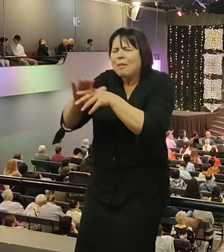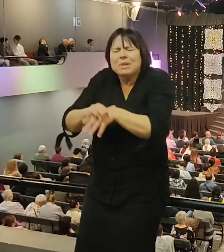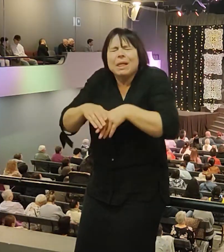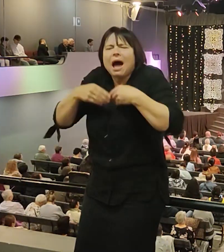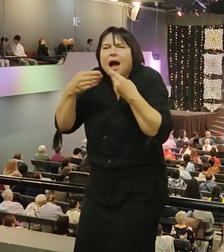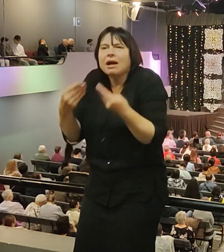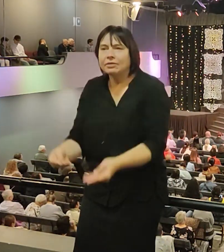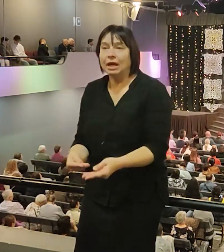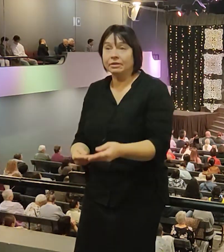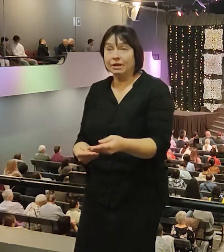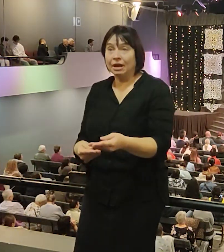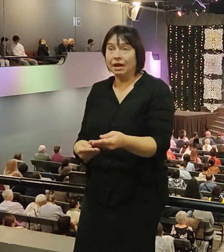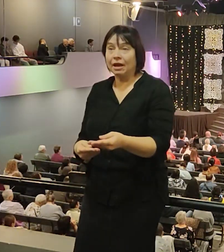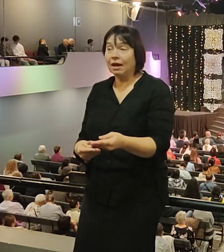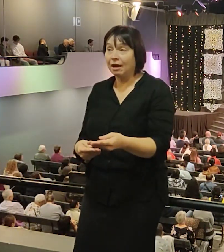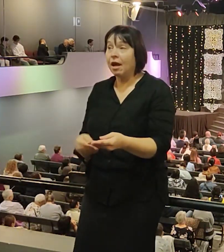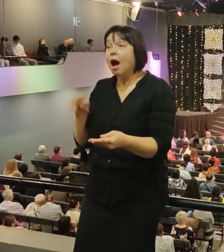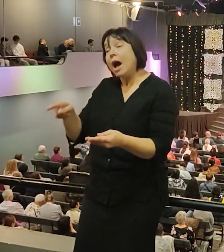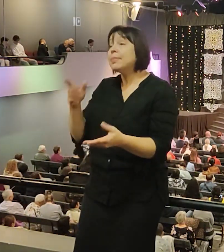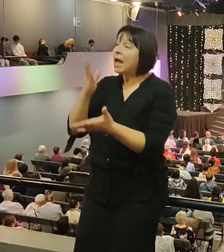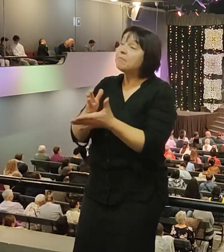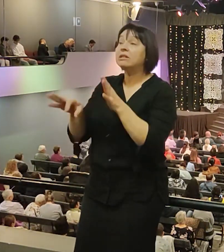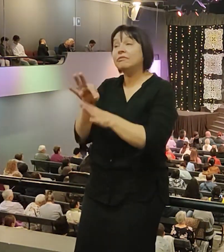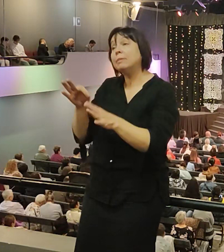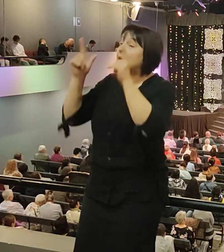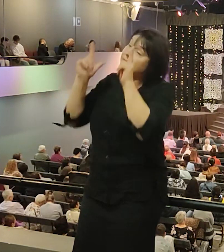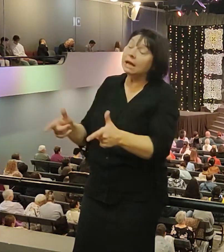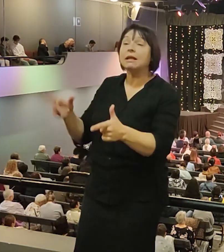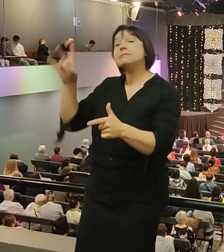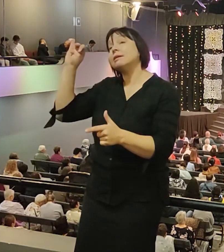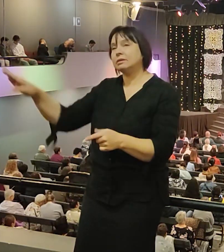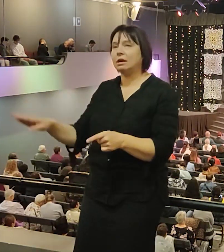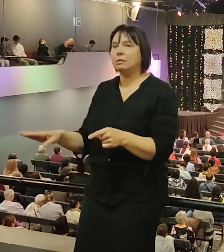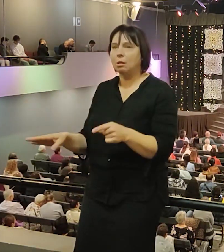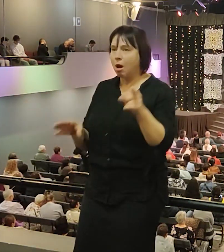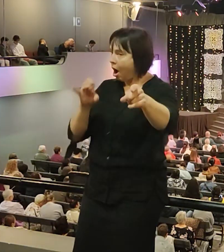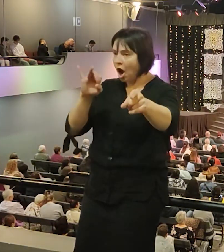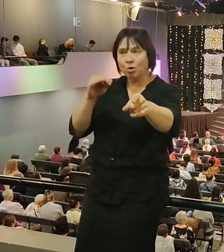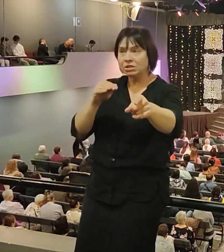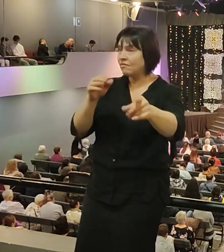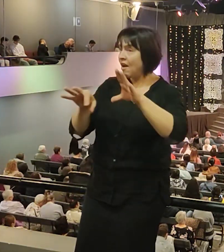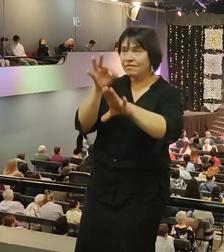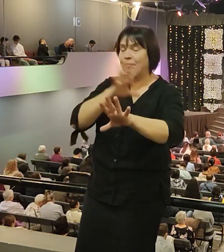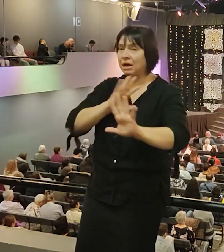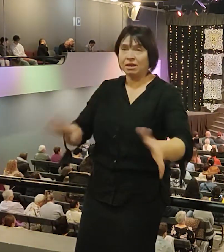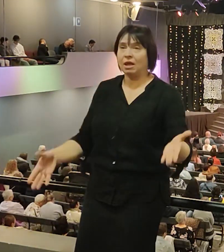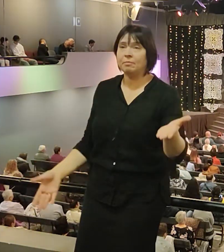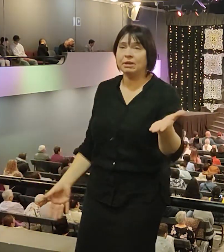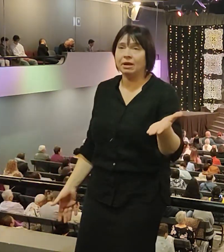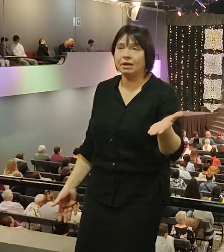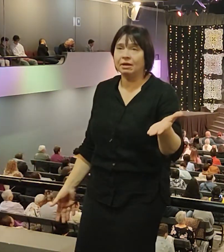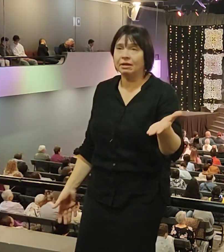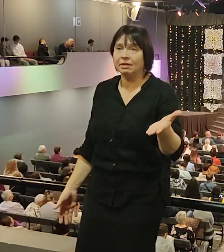А Иосифа не было выбора. Ангел во сне к нему пришел. Ему пришел соглашаться. Мария стала беременная.